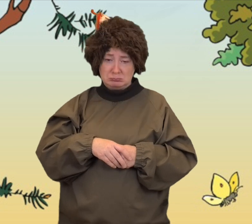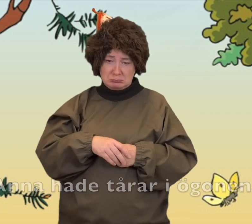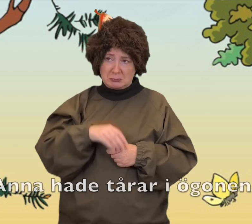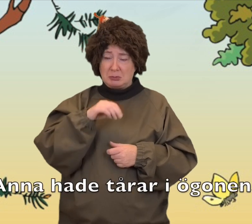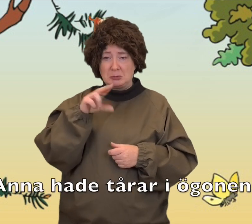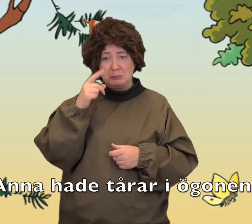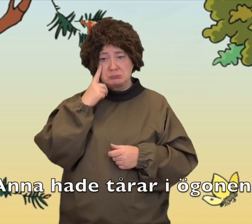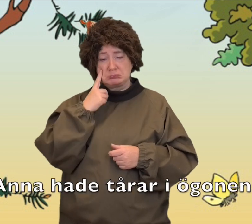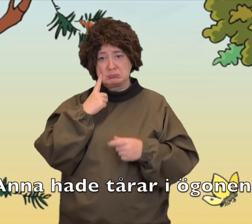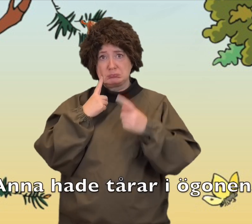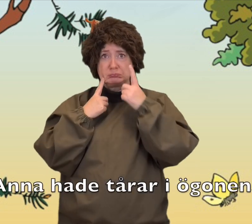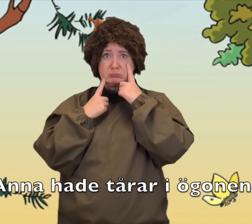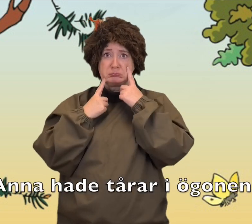hade tårar i ögonen.